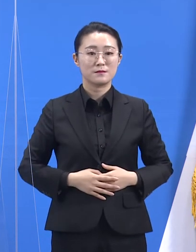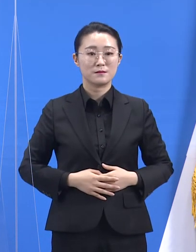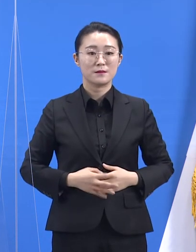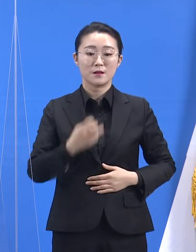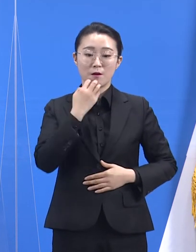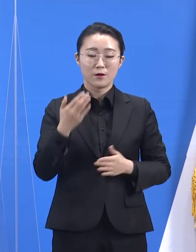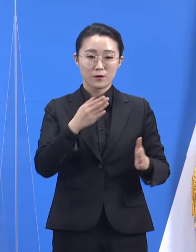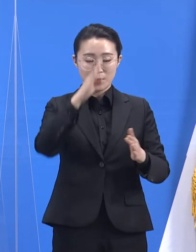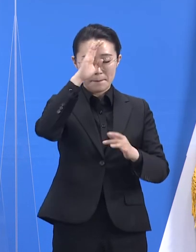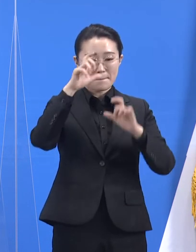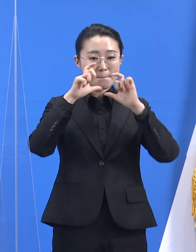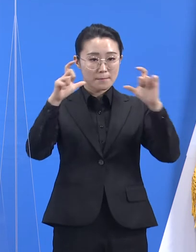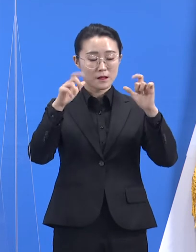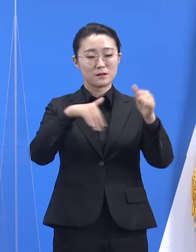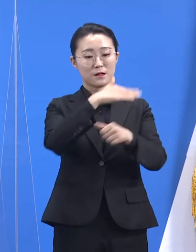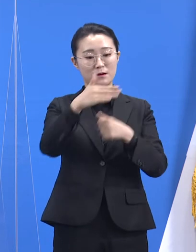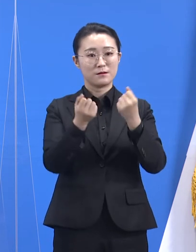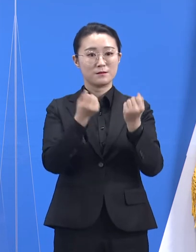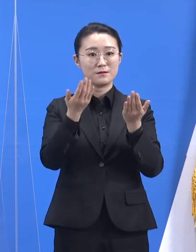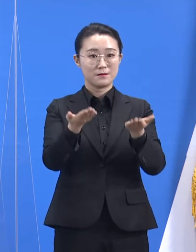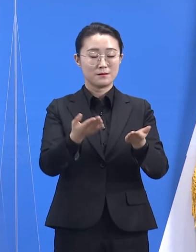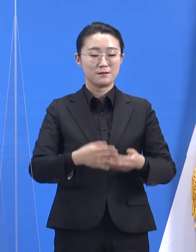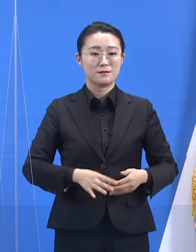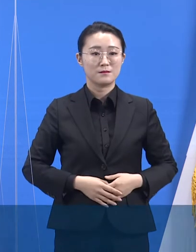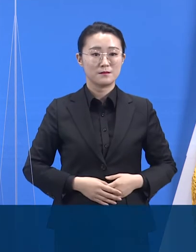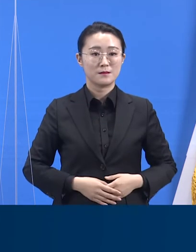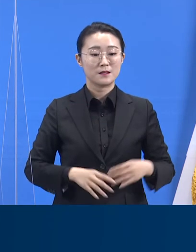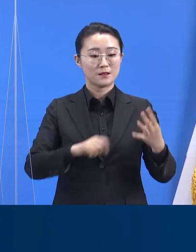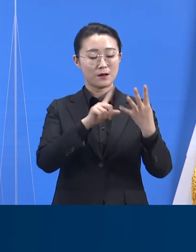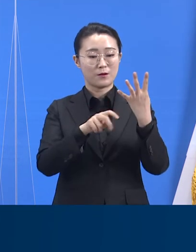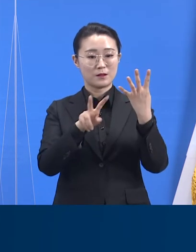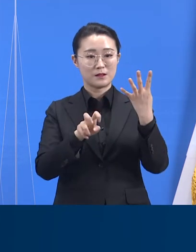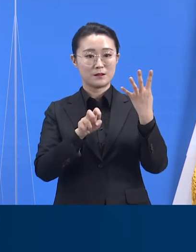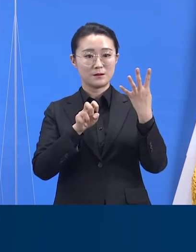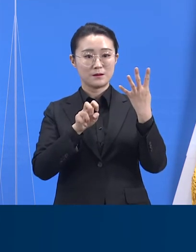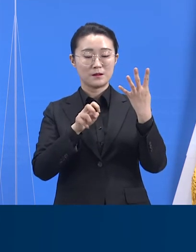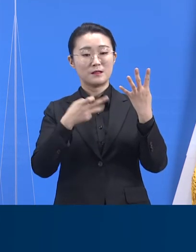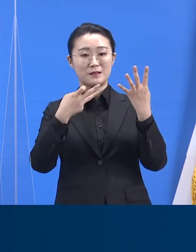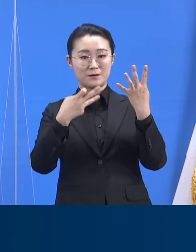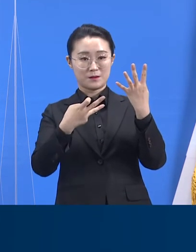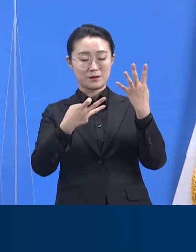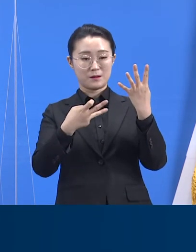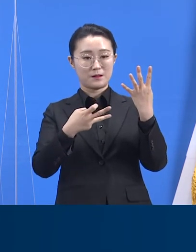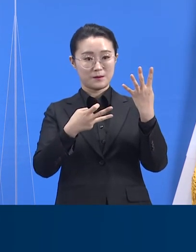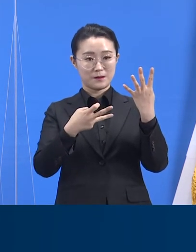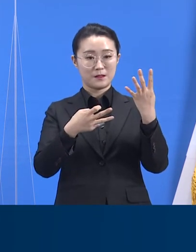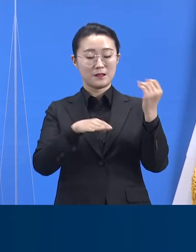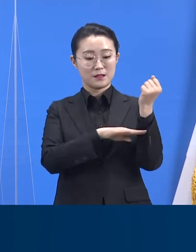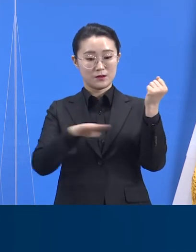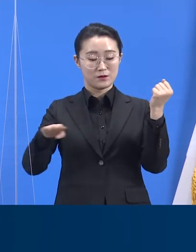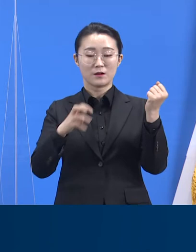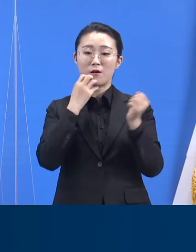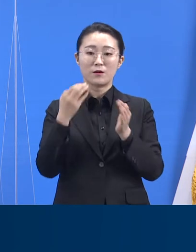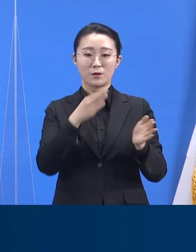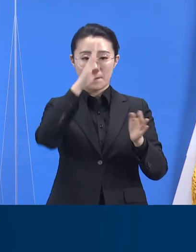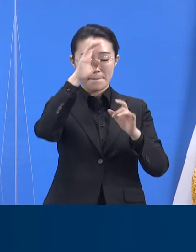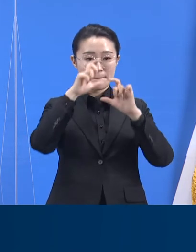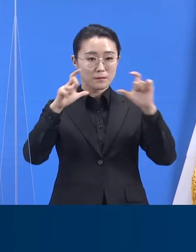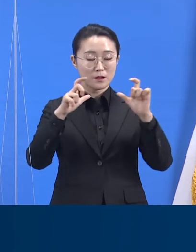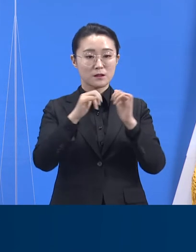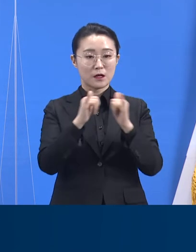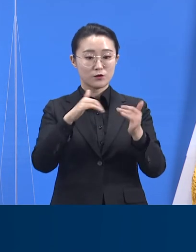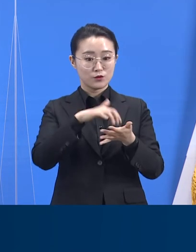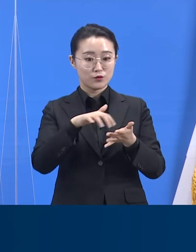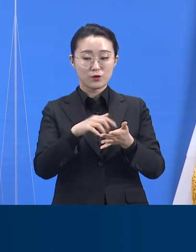경기도의 확진자 발생 현황입니다. 4월 23일 0시 기준 경기도의 확진자 수는 전일 오전 0시